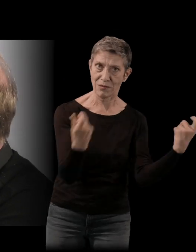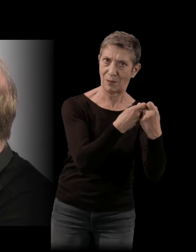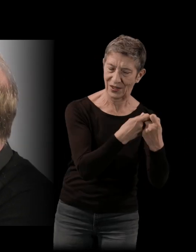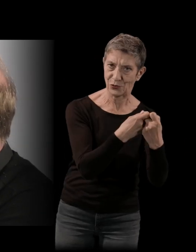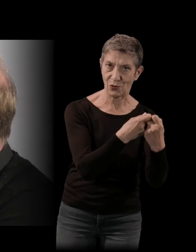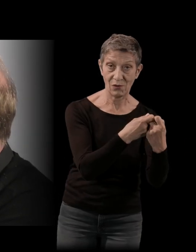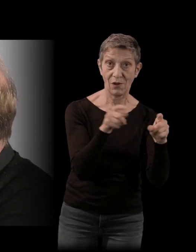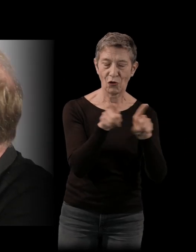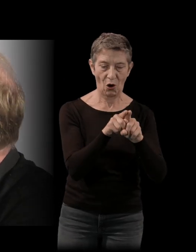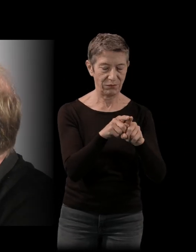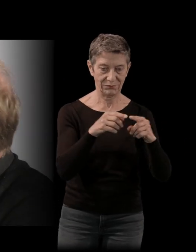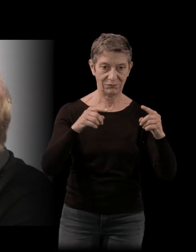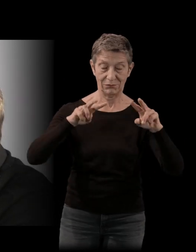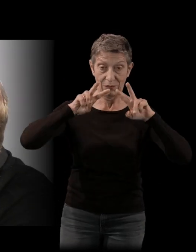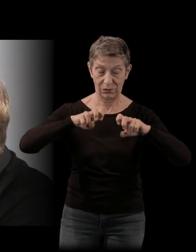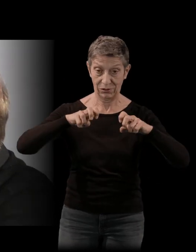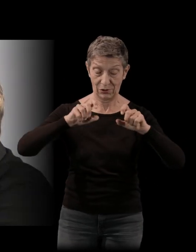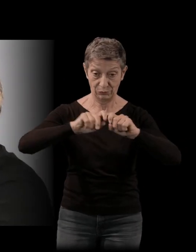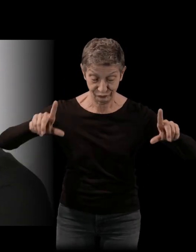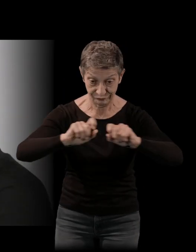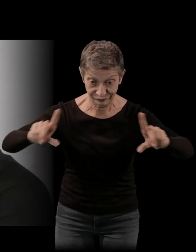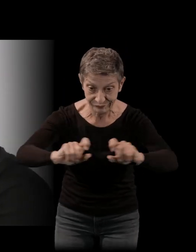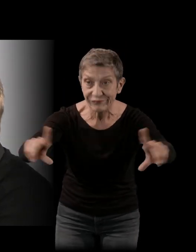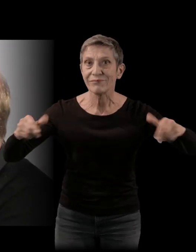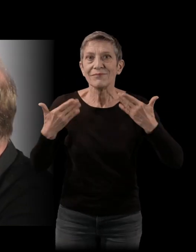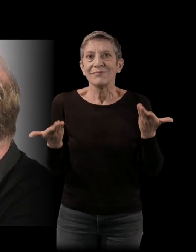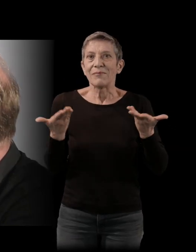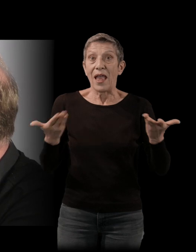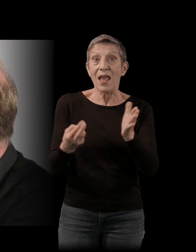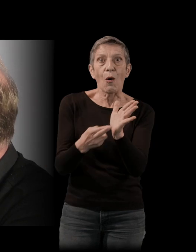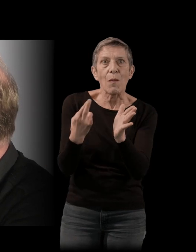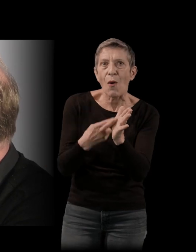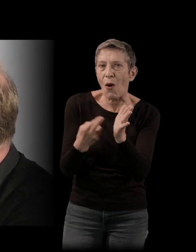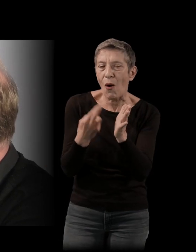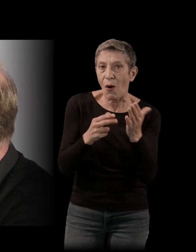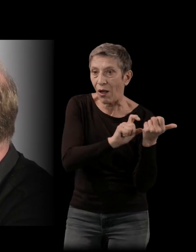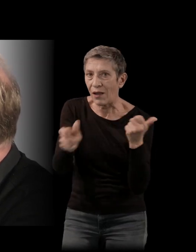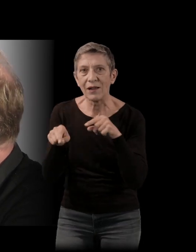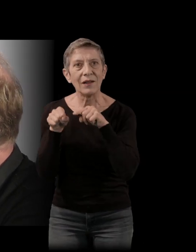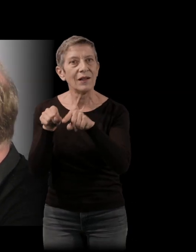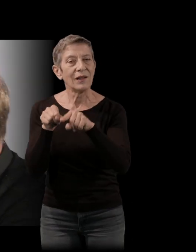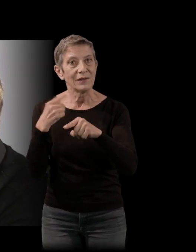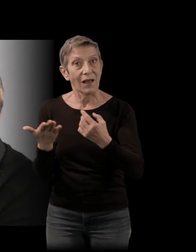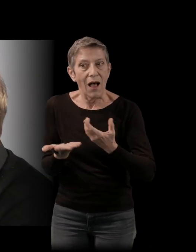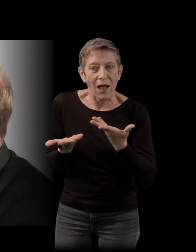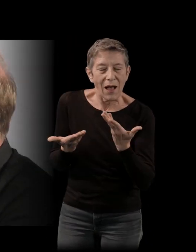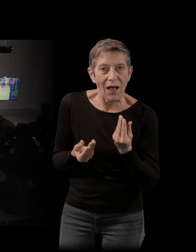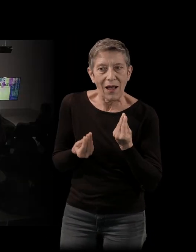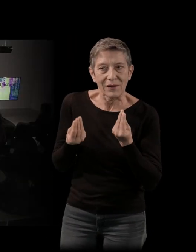poupées russes, de la mise en abîme, d'aller vers le roman, était aussi une donnée pour vous d'emblée dans la pensée, dans la fabrication du livre ? Oui, parce que